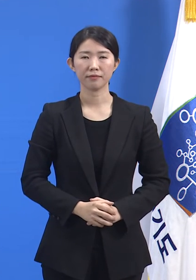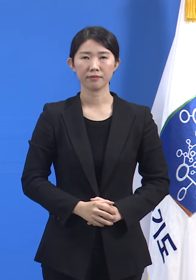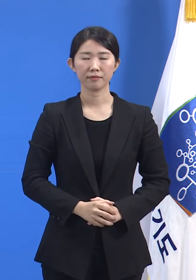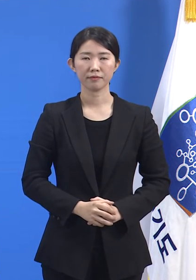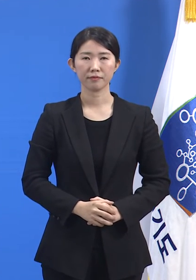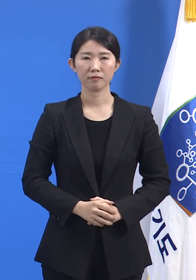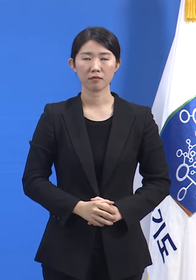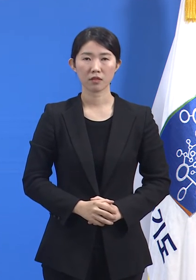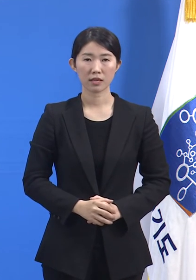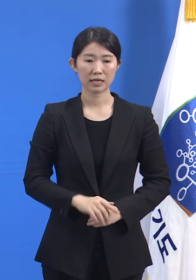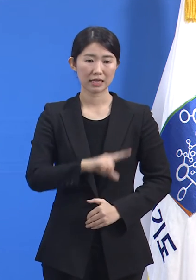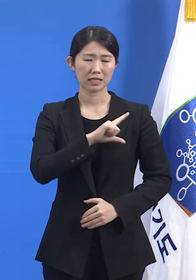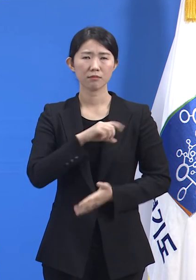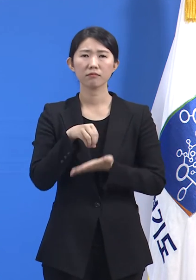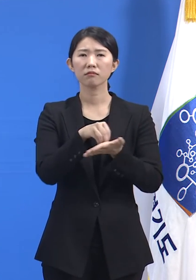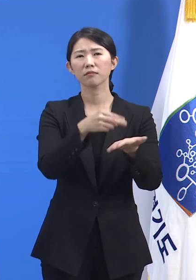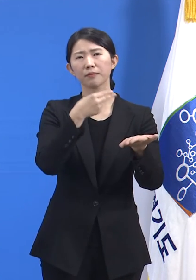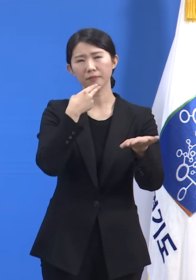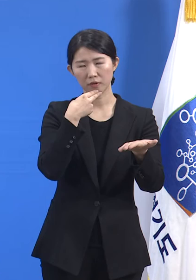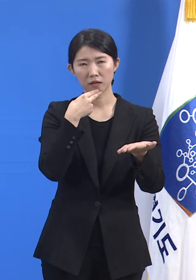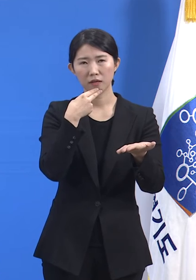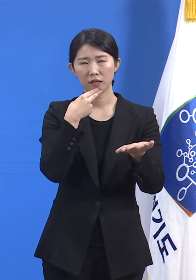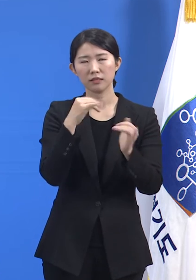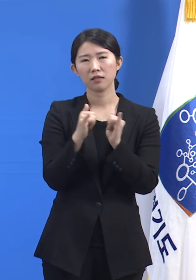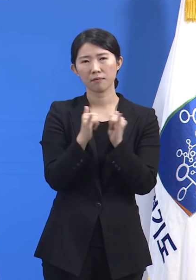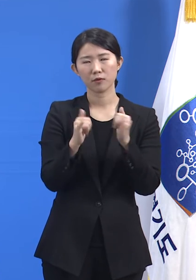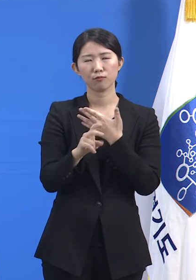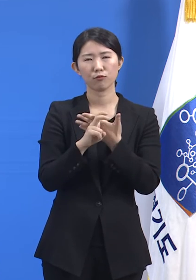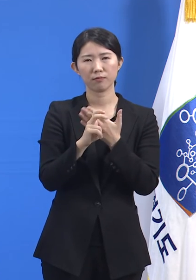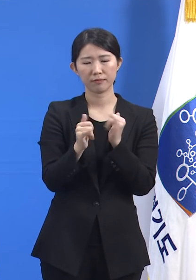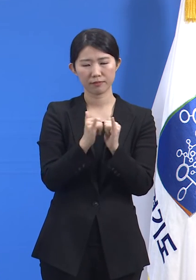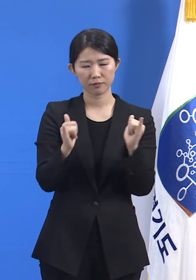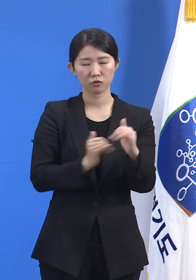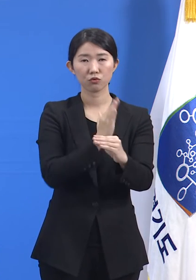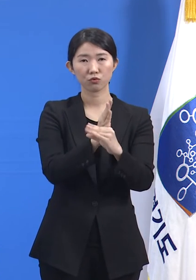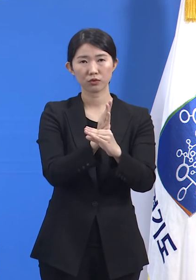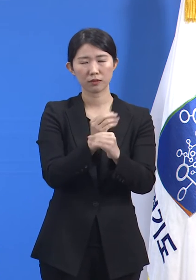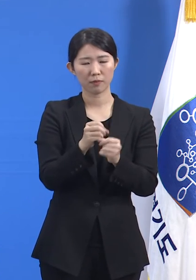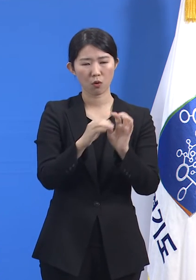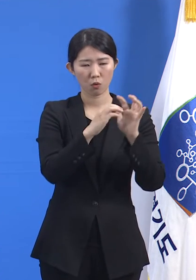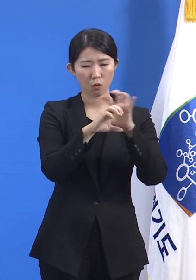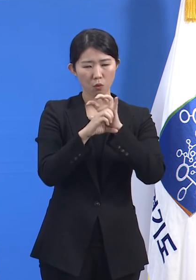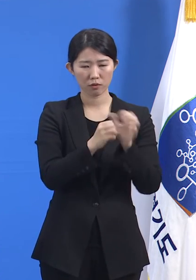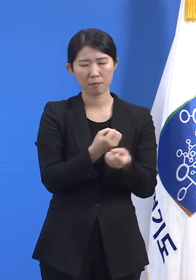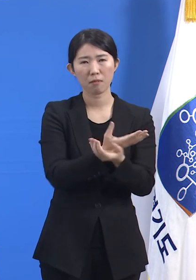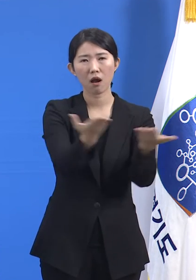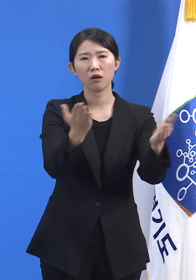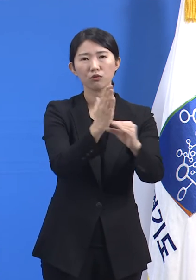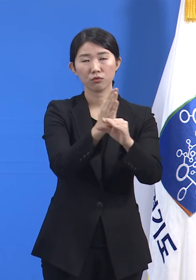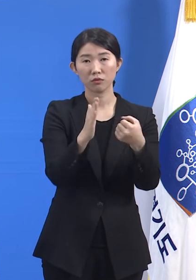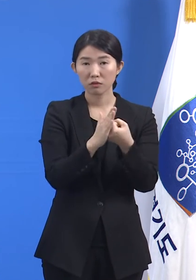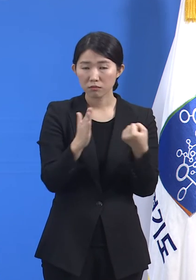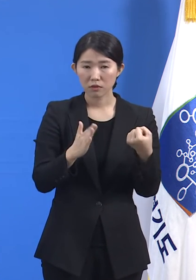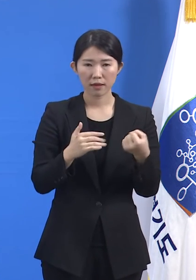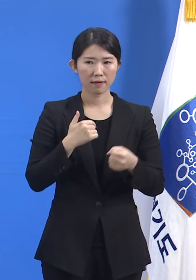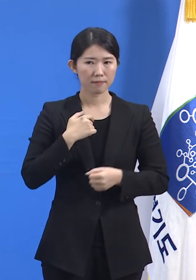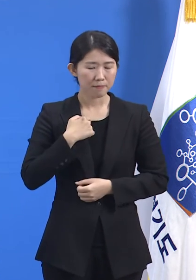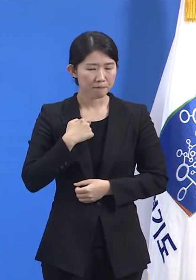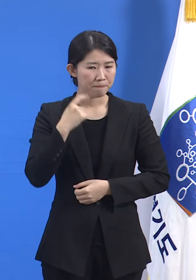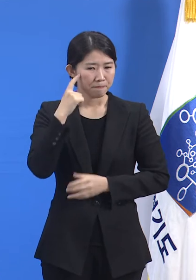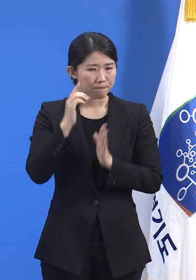미등록 2주 노동자 커뮤니티 중심으로 파급되고 있어 자발적인 검사 및 방역활동 참여에